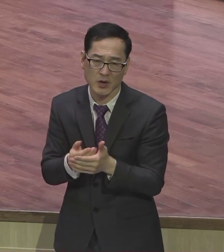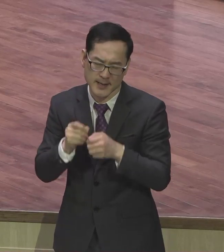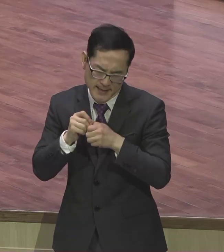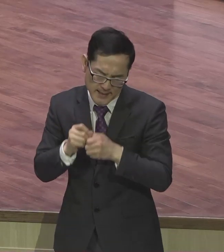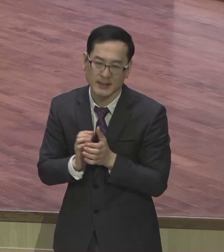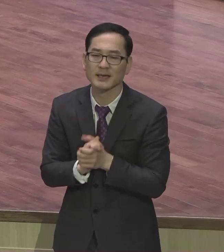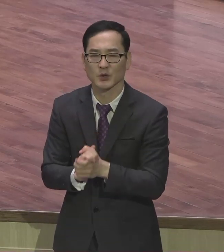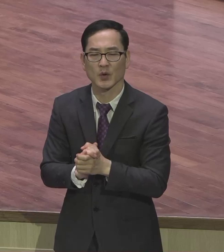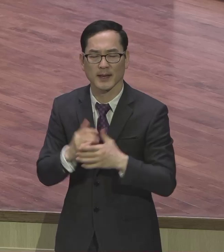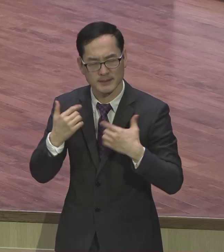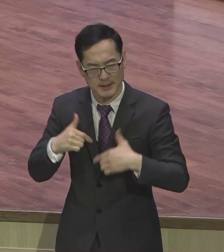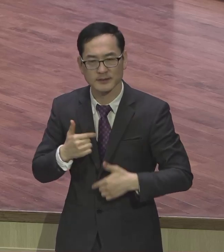합니다